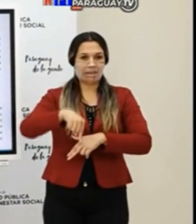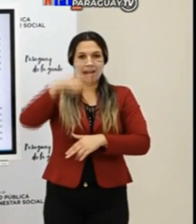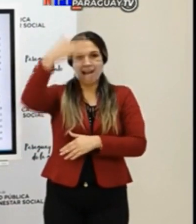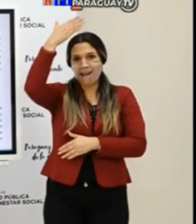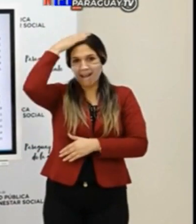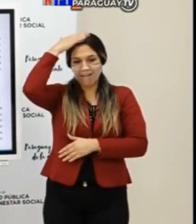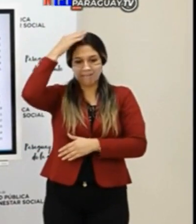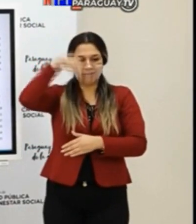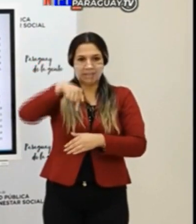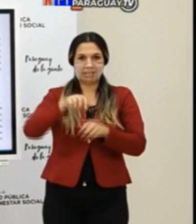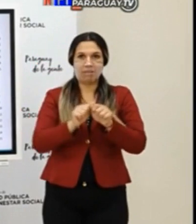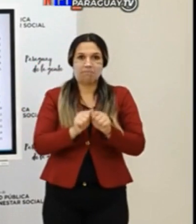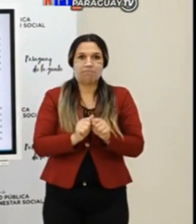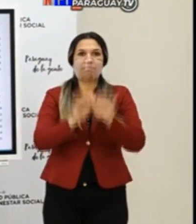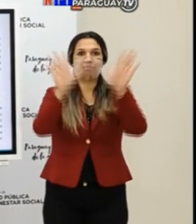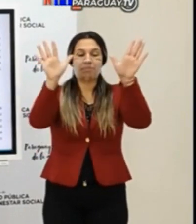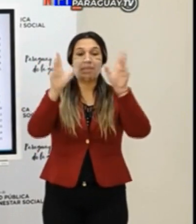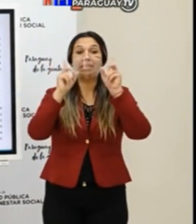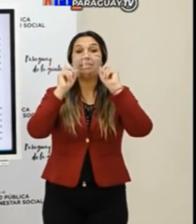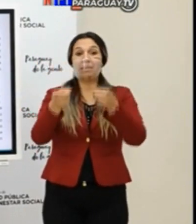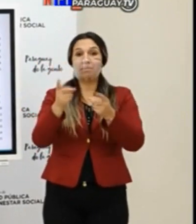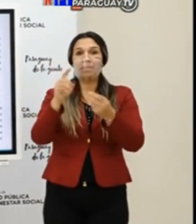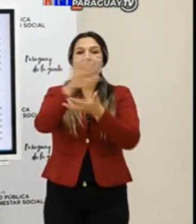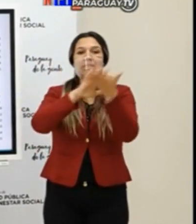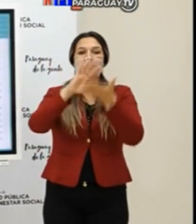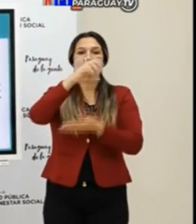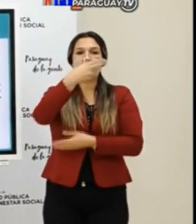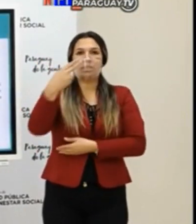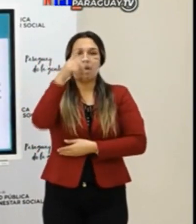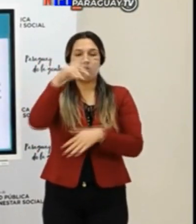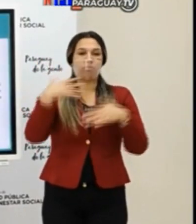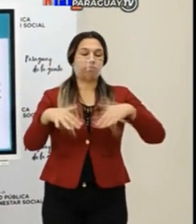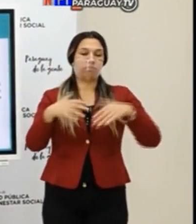hoy de la epidemia, y nos preocupa la situación del Chaco. Siguiente.